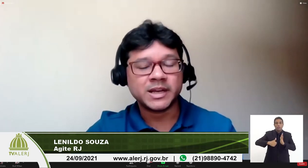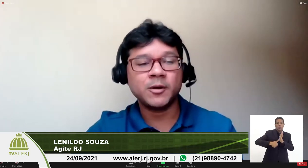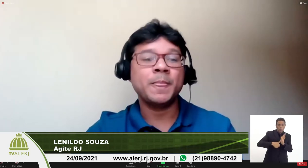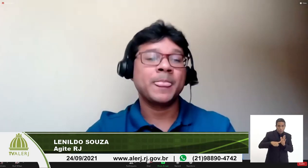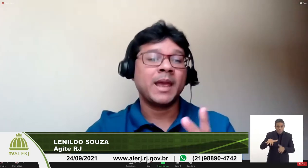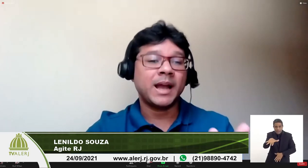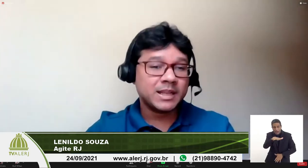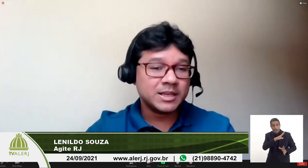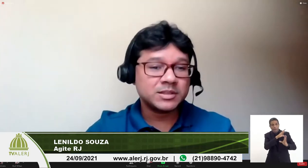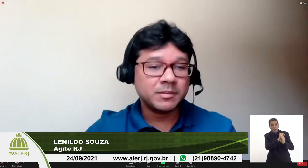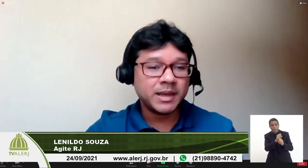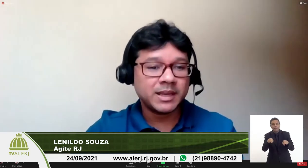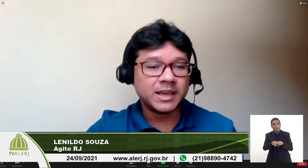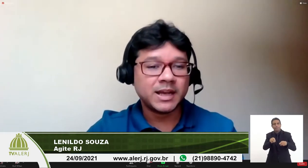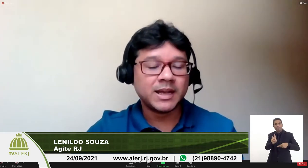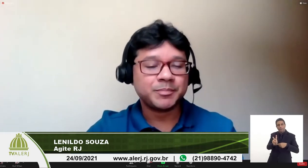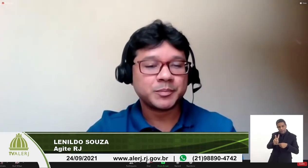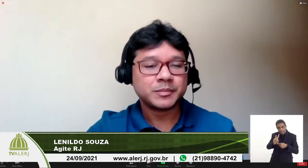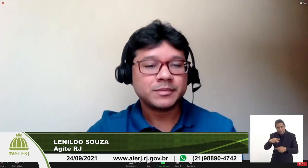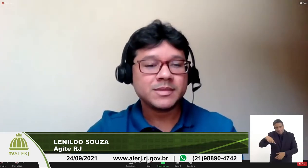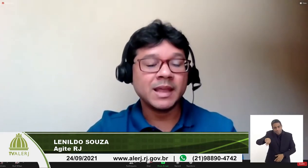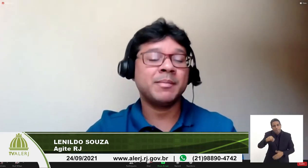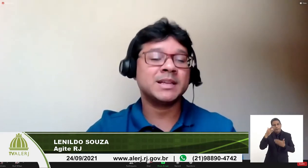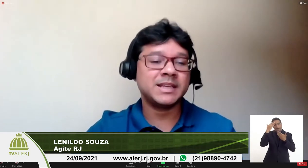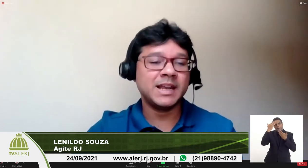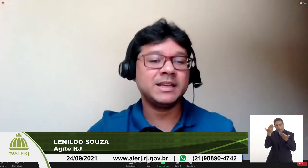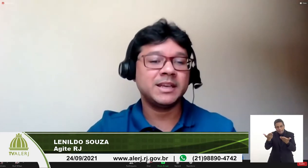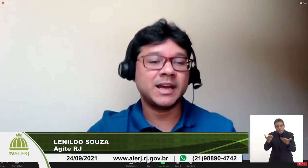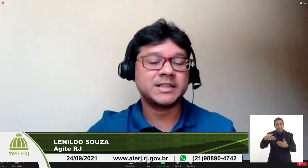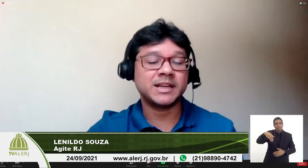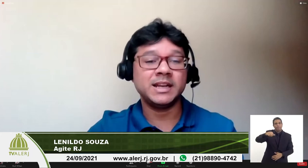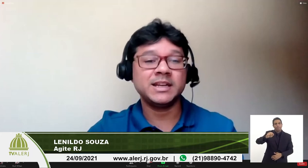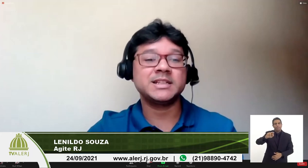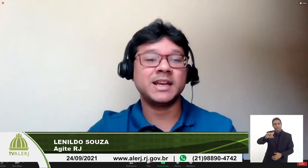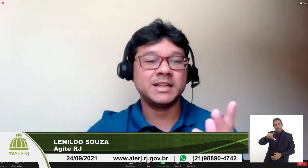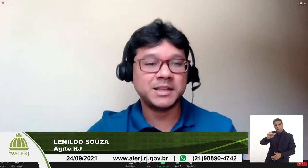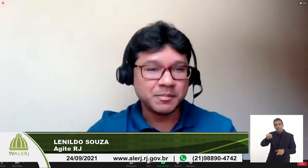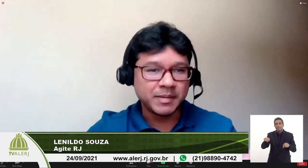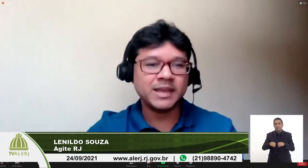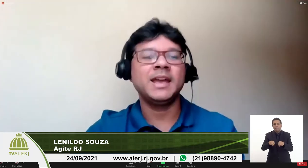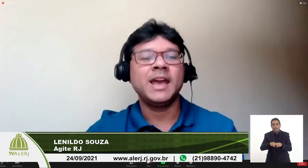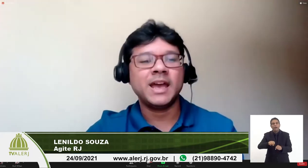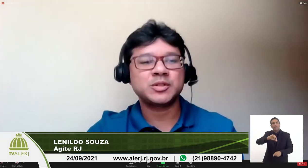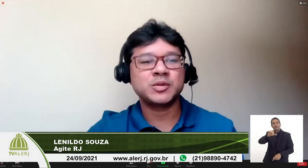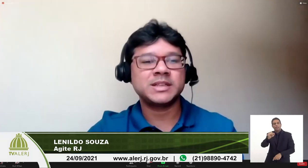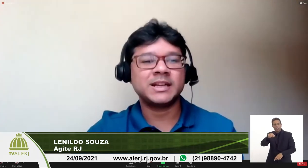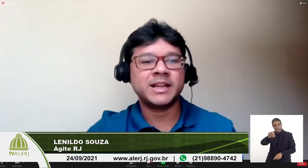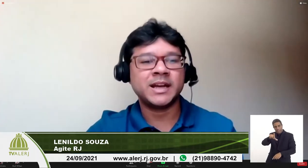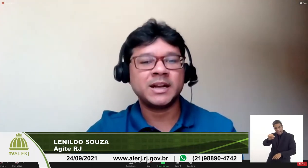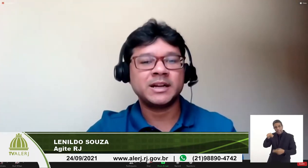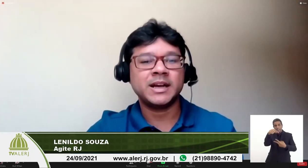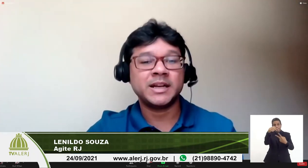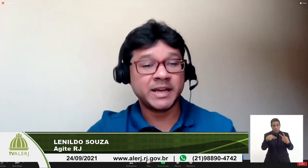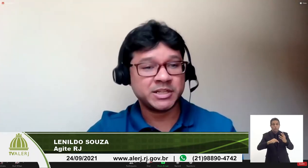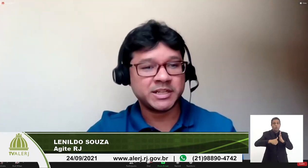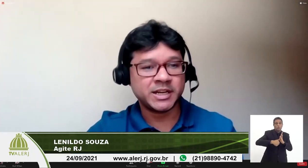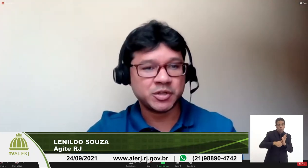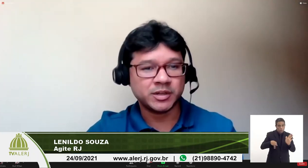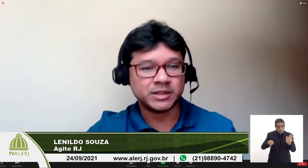conselho fiscal agradeço também que a Marcele e a Jaqueline a Jaqueline também é associada da